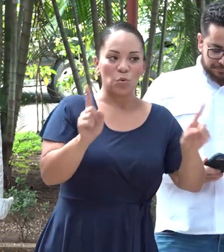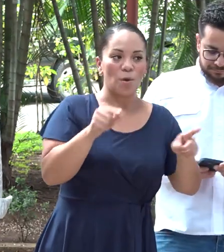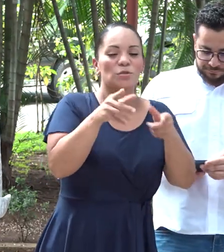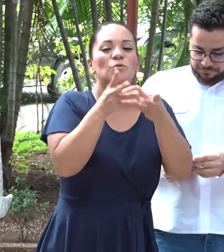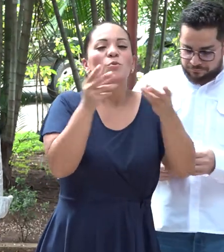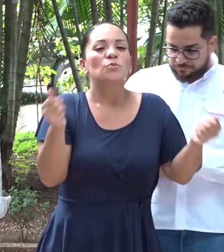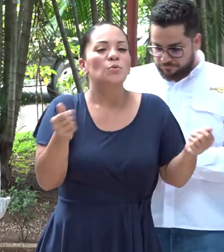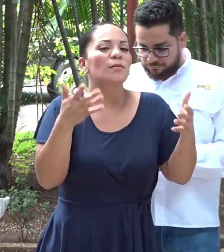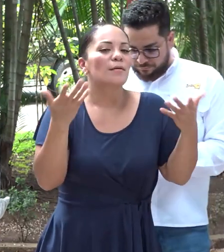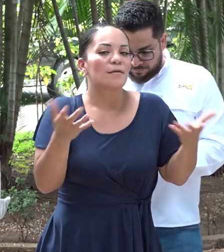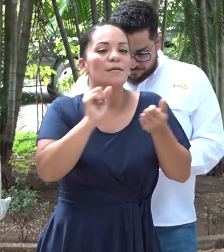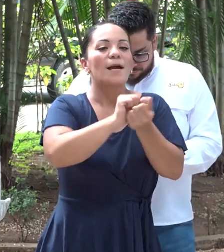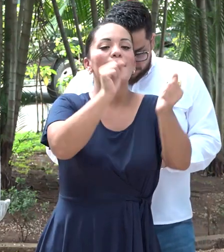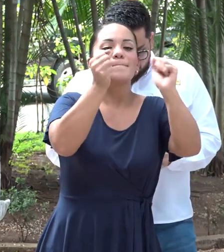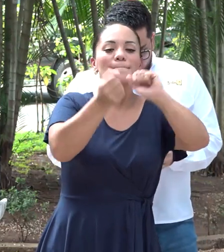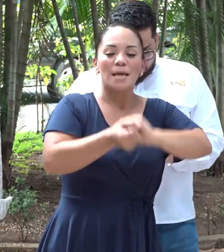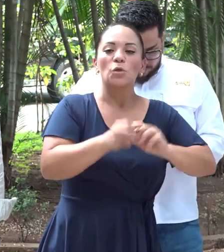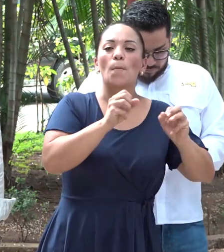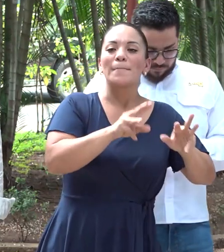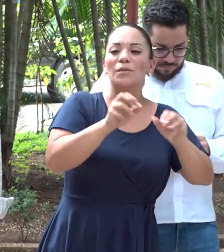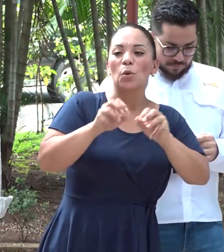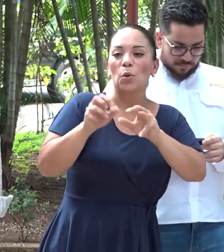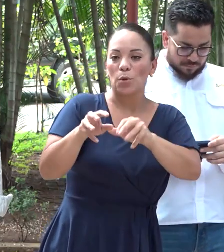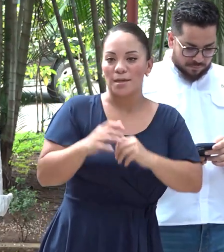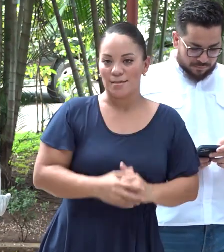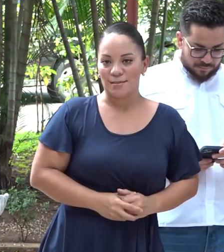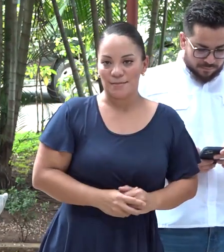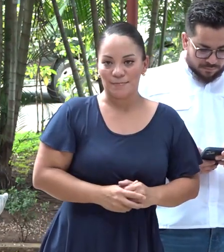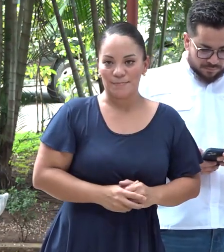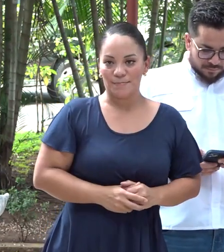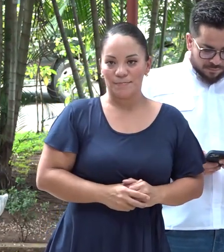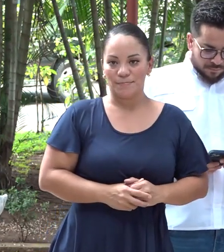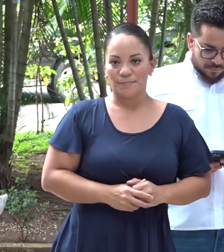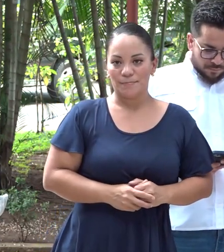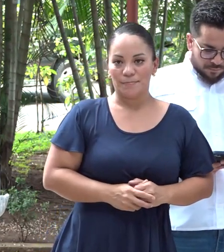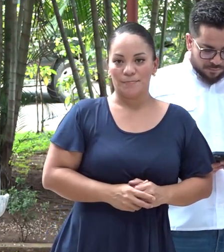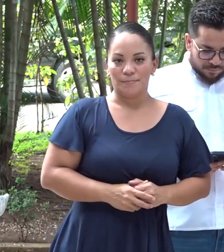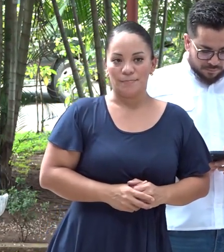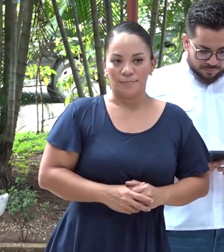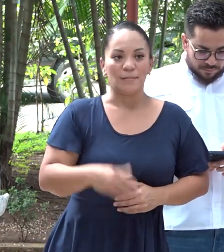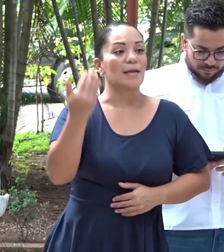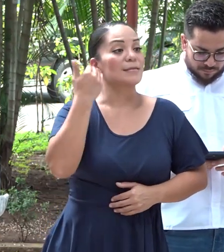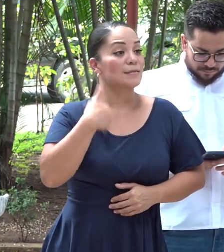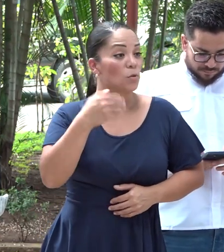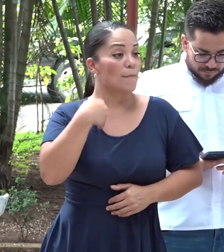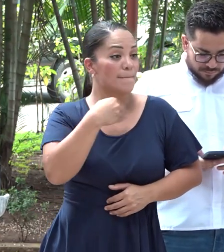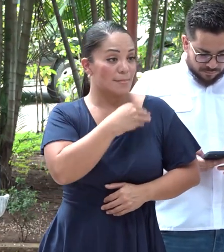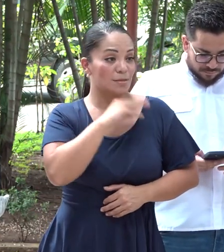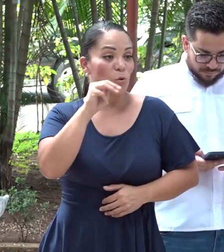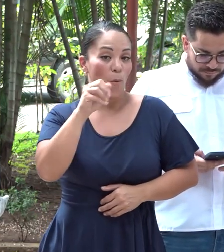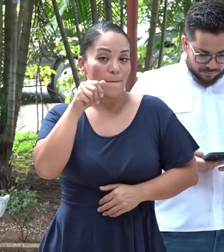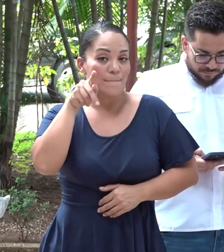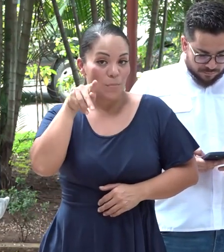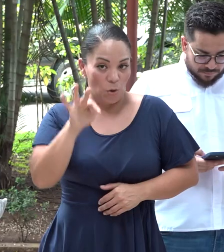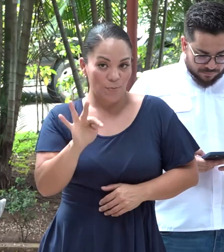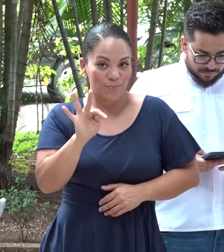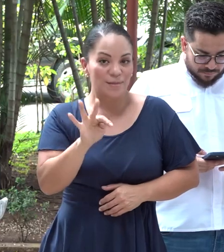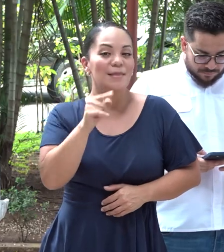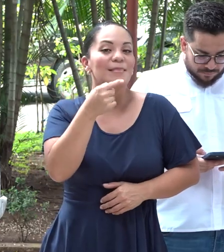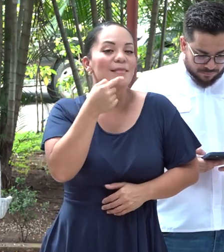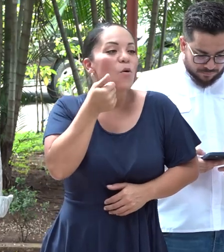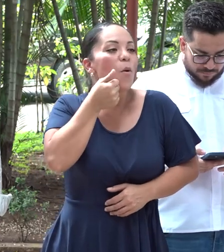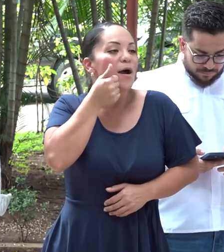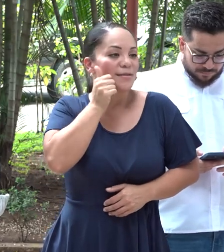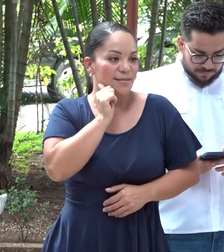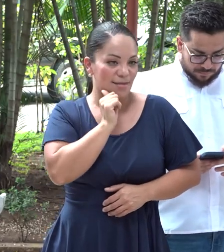cambiando las metodologías. Entonces, el señor ministro de Obras Públicas y Transportes dijo